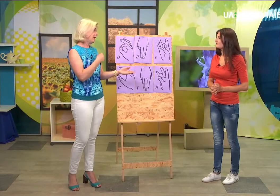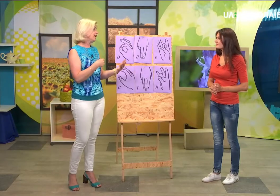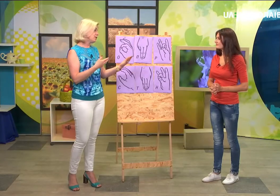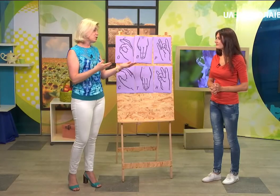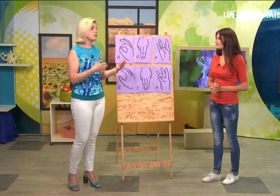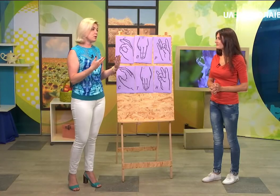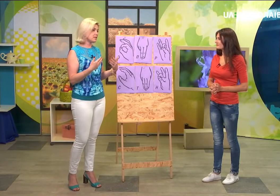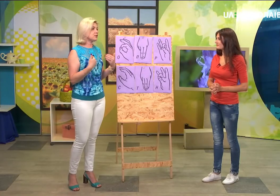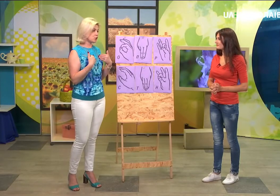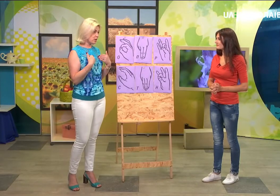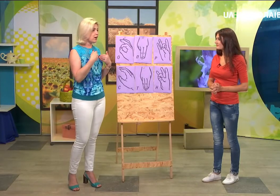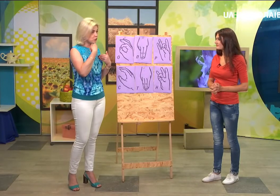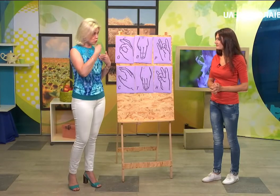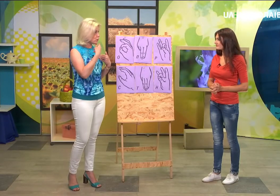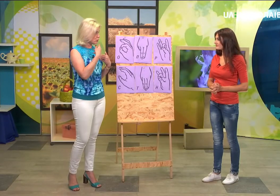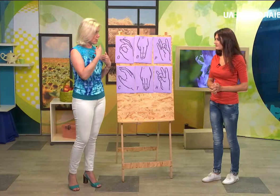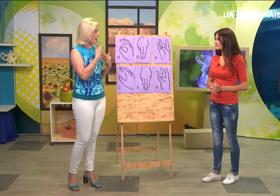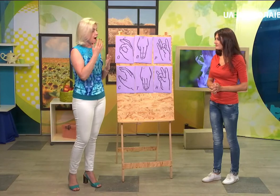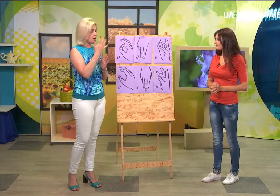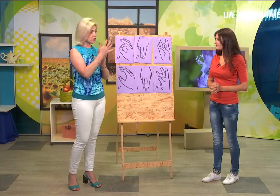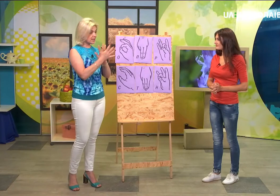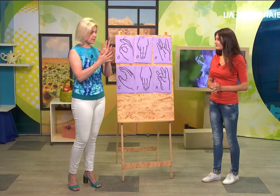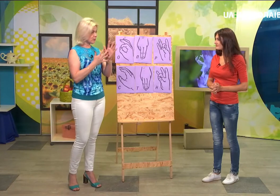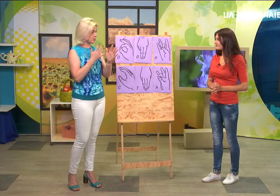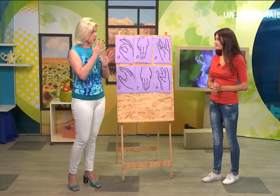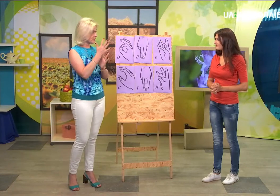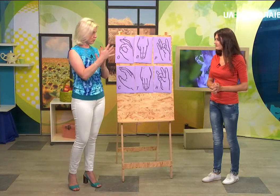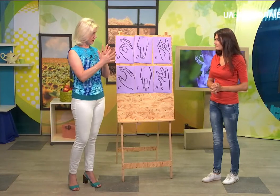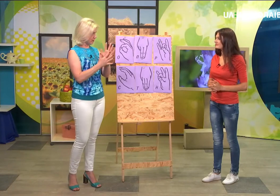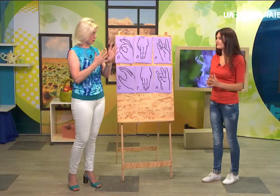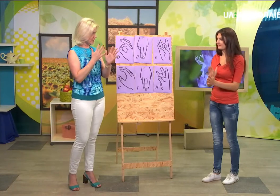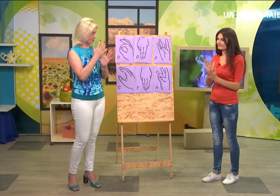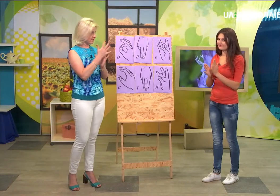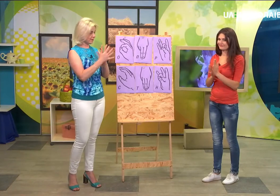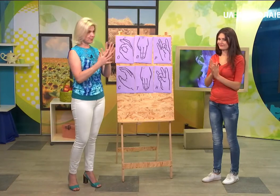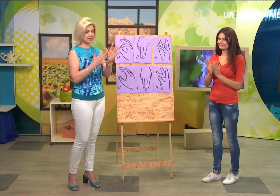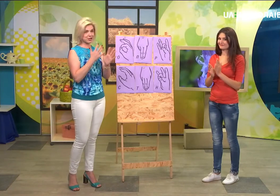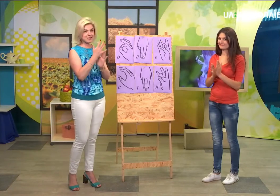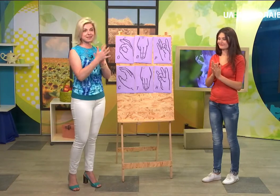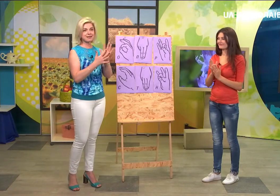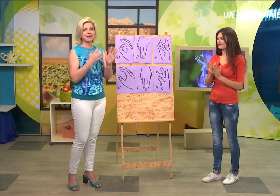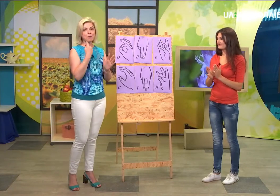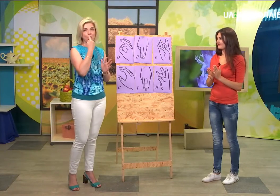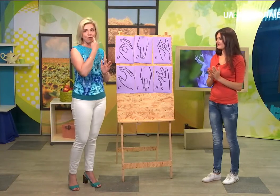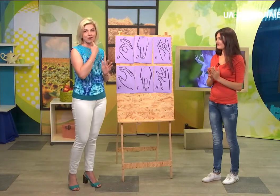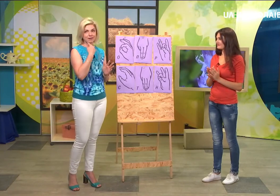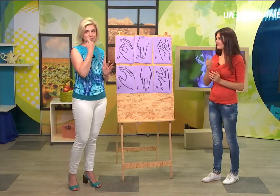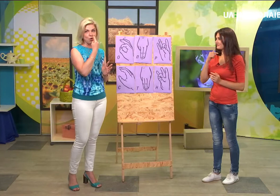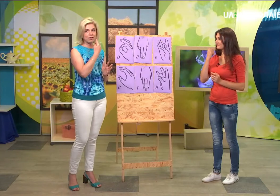І ви можете пояснити, що я чуюча, а жести, оце жестова, жестова, оце жести, мова. Мова,